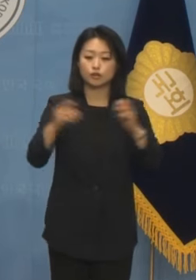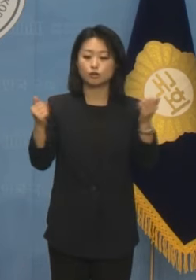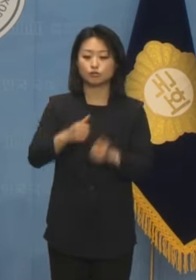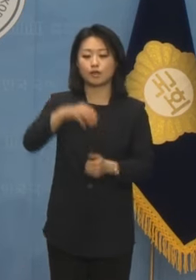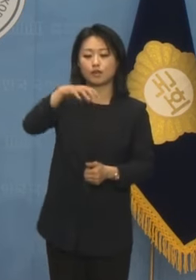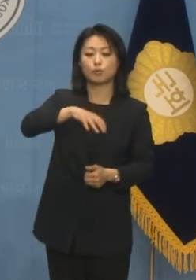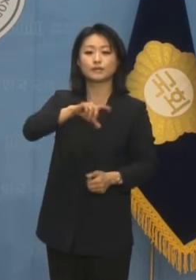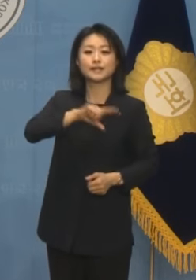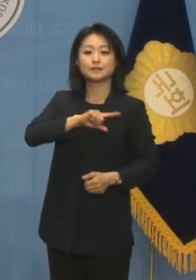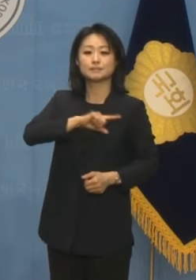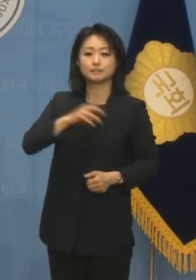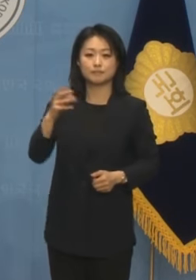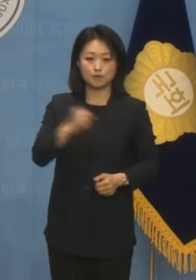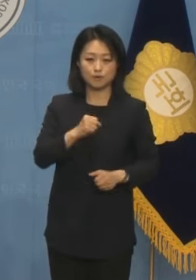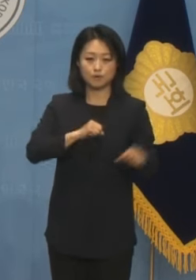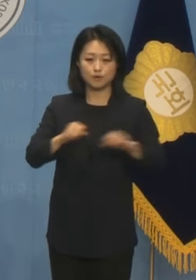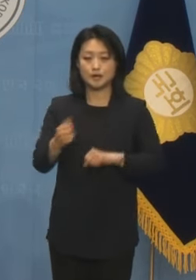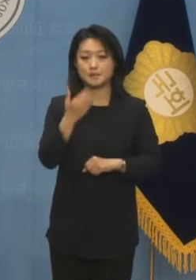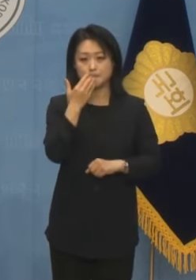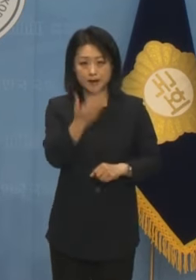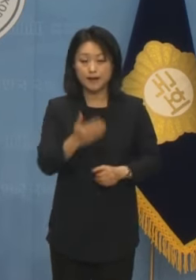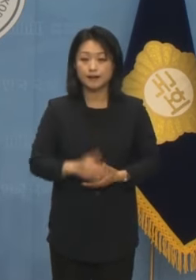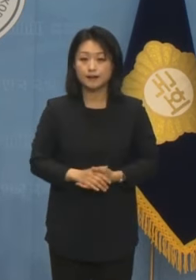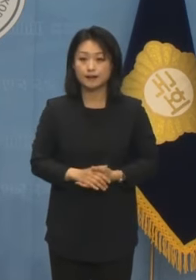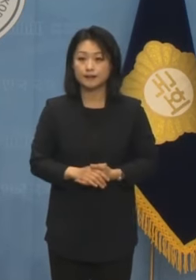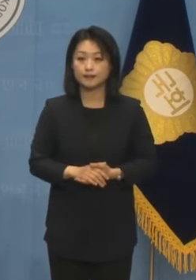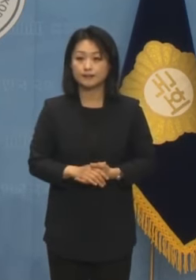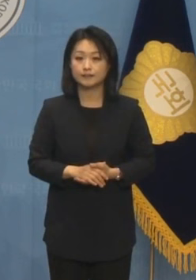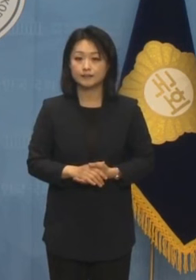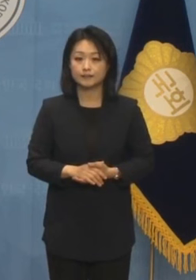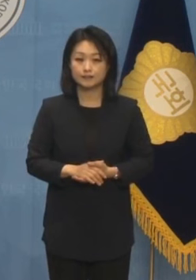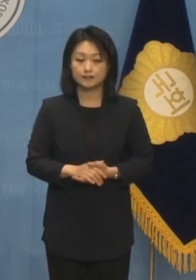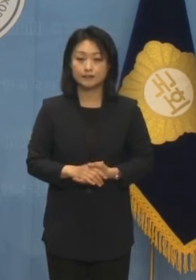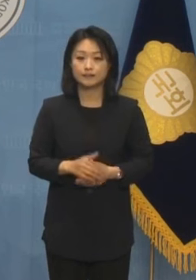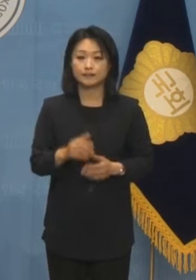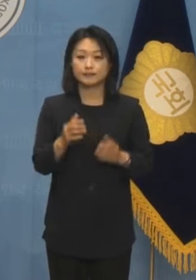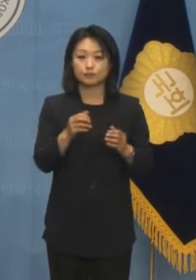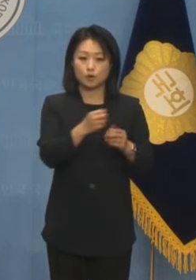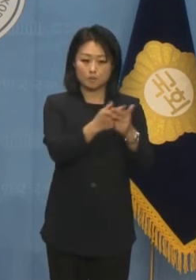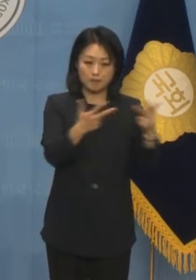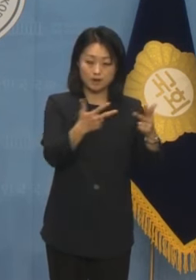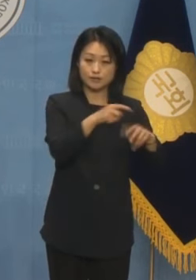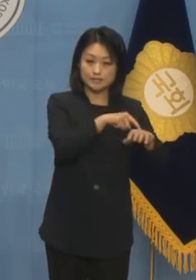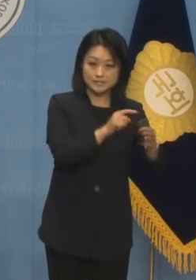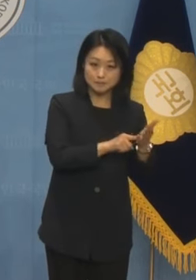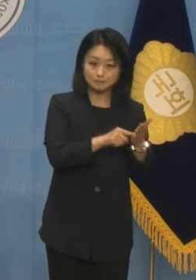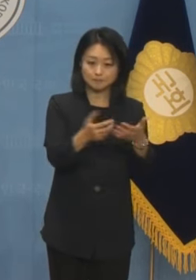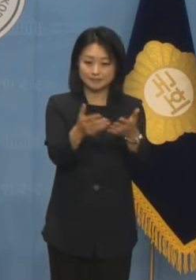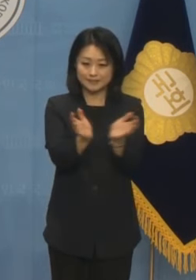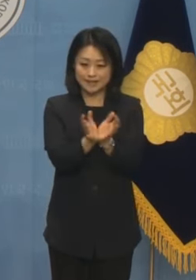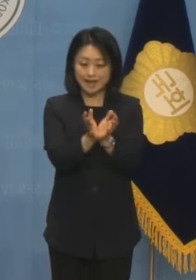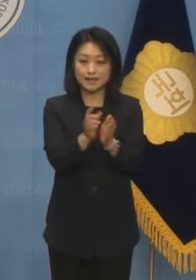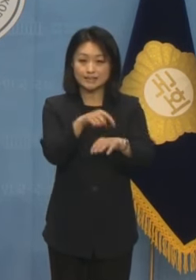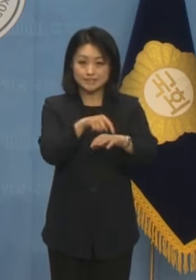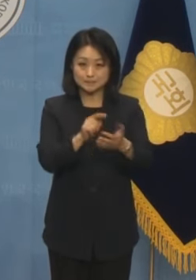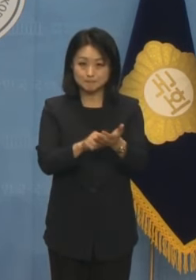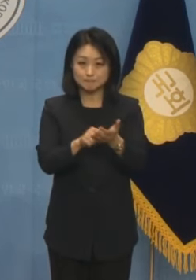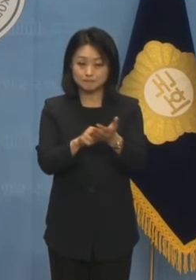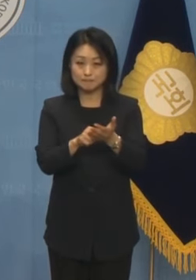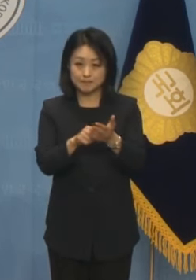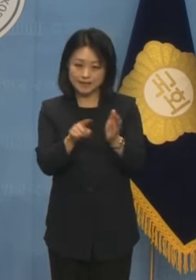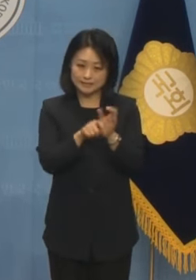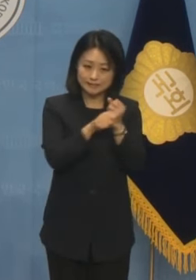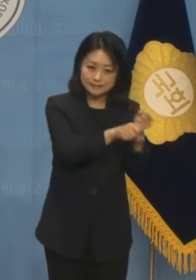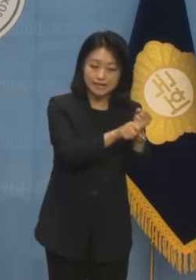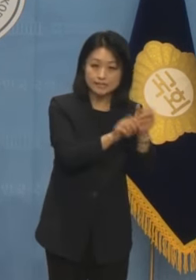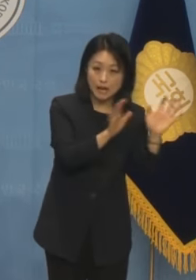이름으로 해내겠습니다. 명심, 당심, 배경에 의지하지 않고 오로지